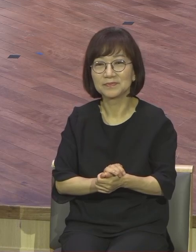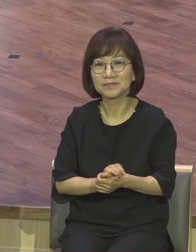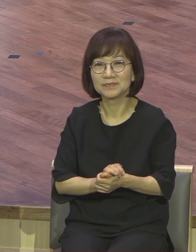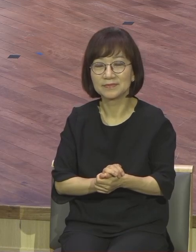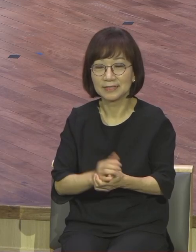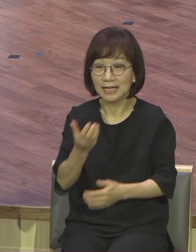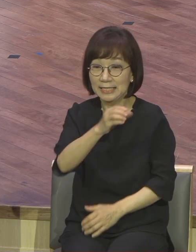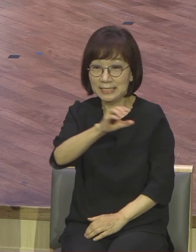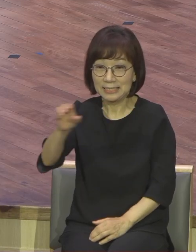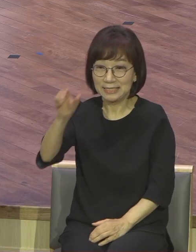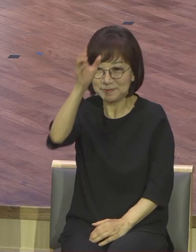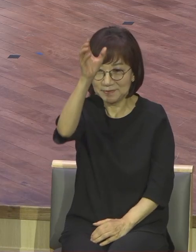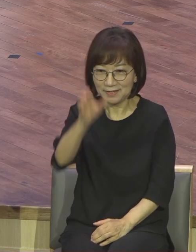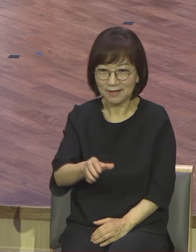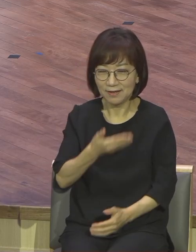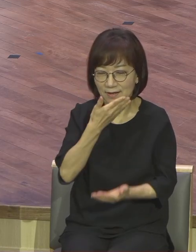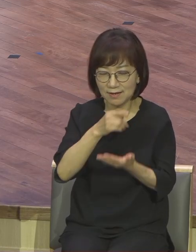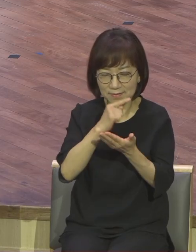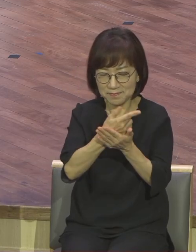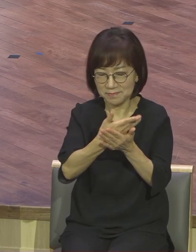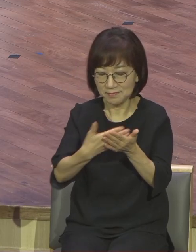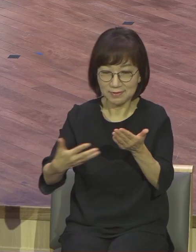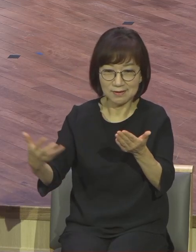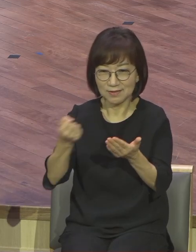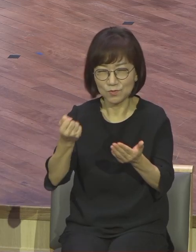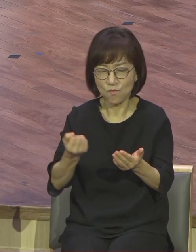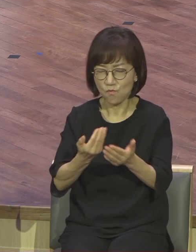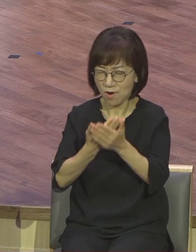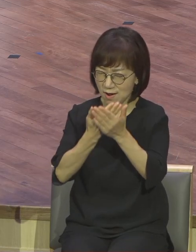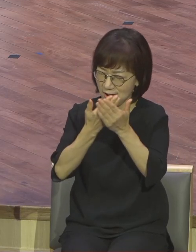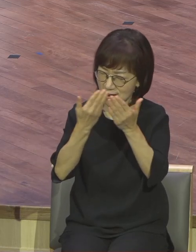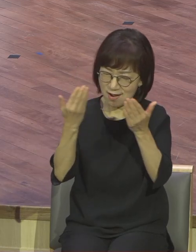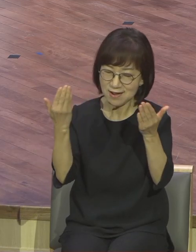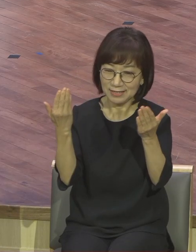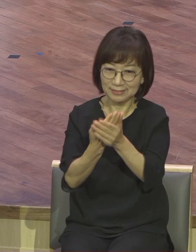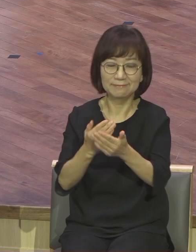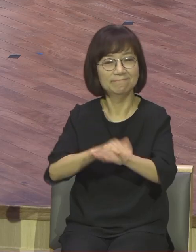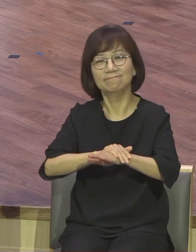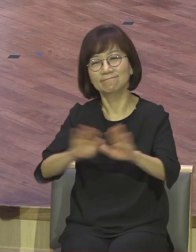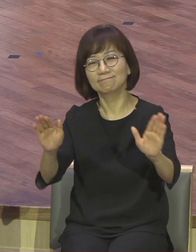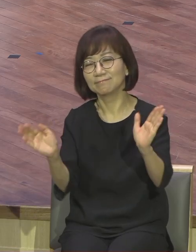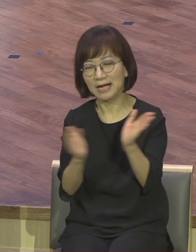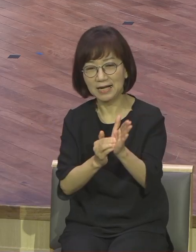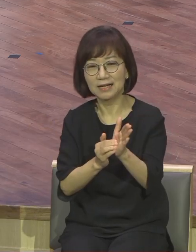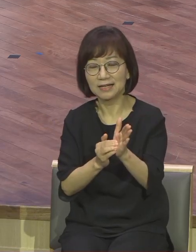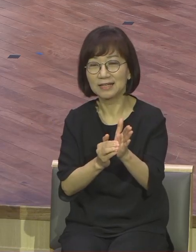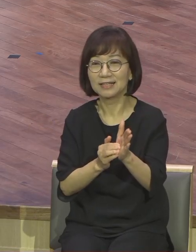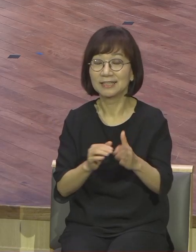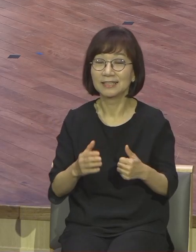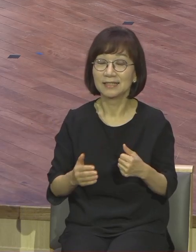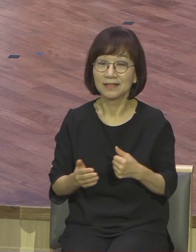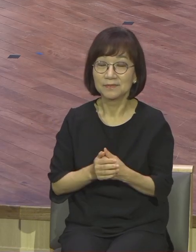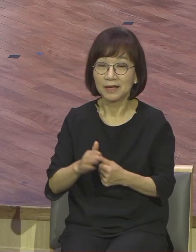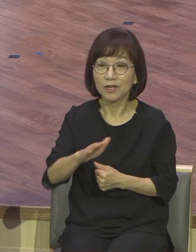무엇도 없다라고는 사실이에요. 그래서 여러분은 완전히 죄와 저주에서